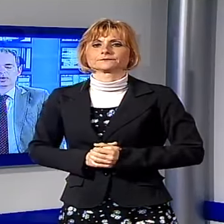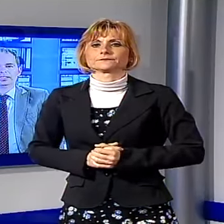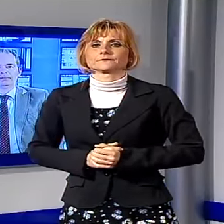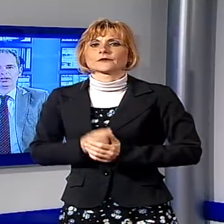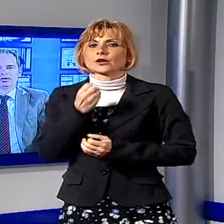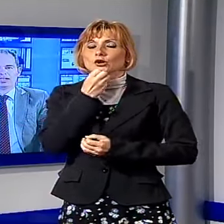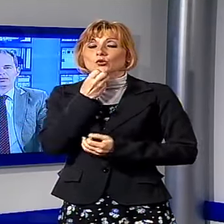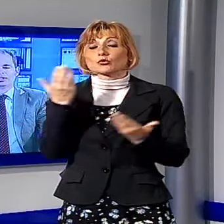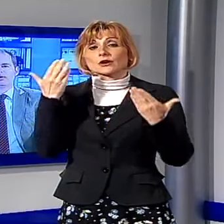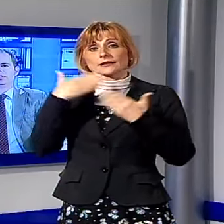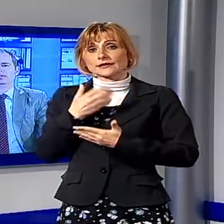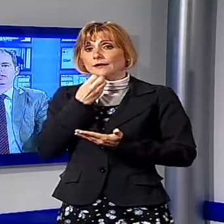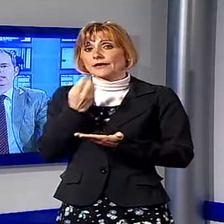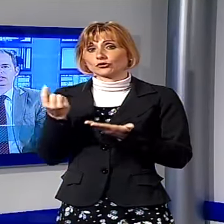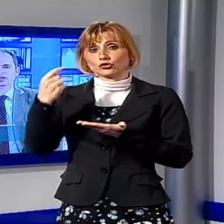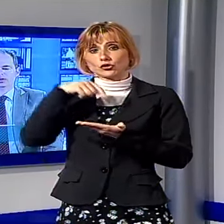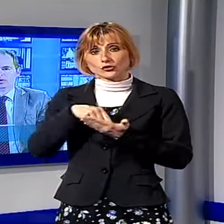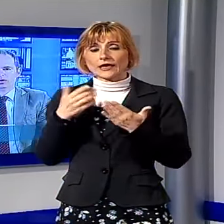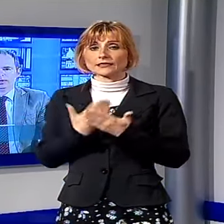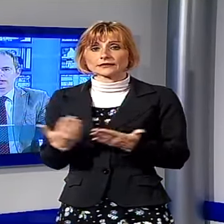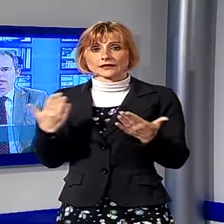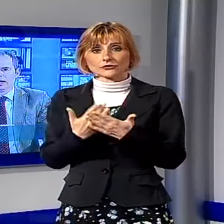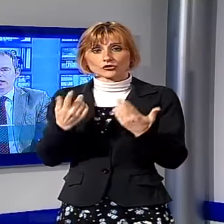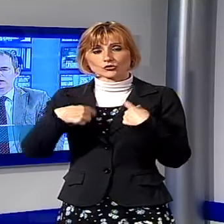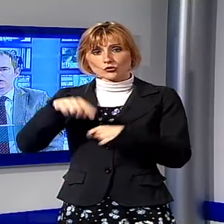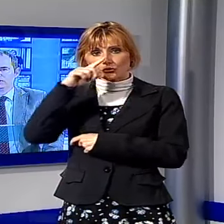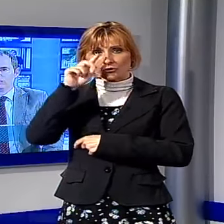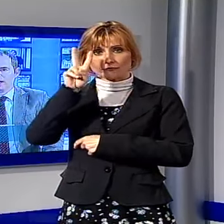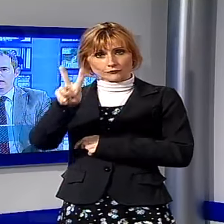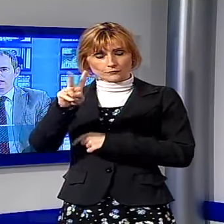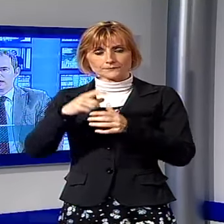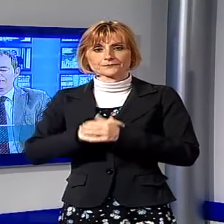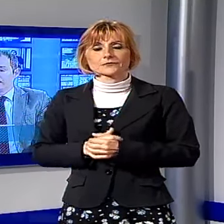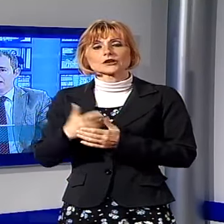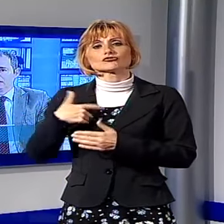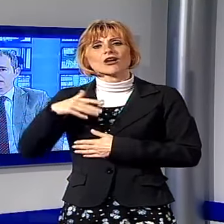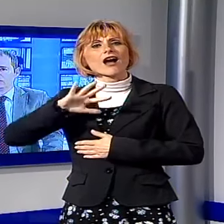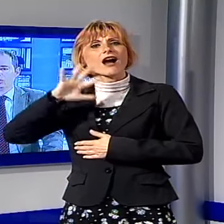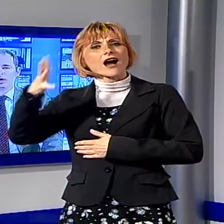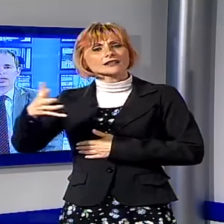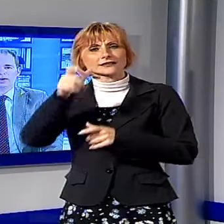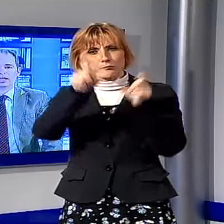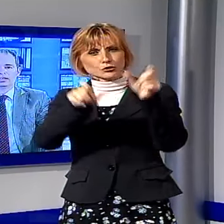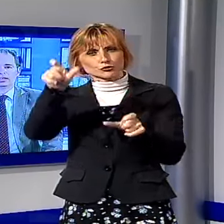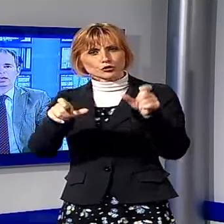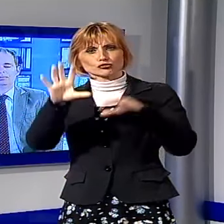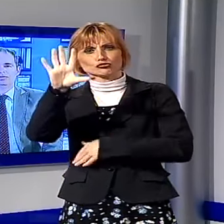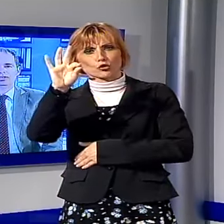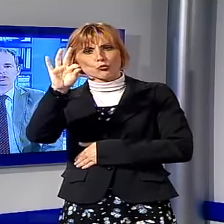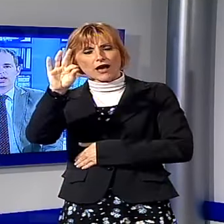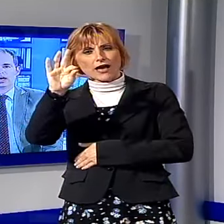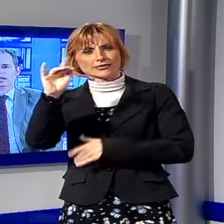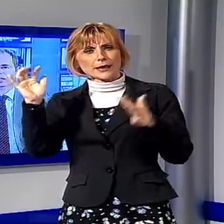Buonasera e ben trovati a questa nuova edizione del TG Noi. Quindi altri 50 migranti sono arrivati in